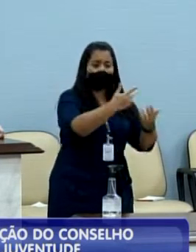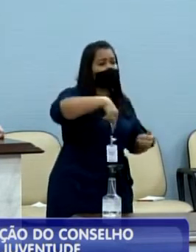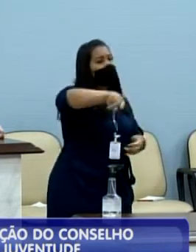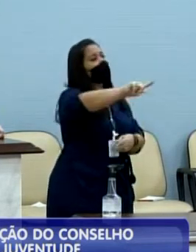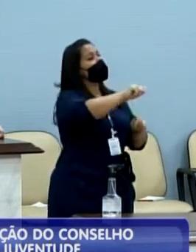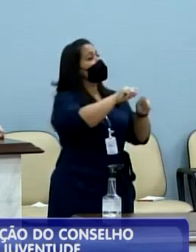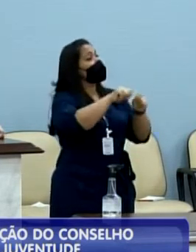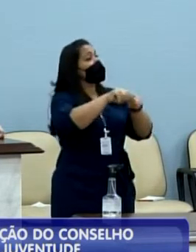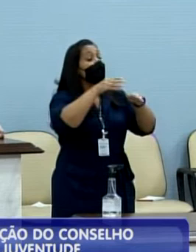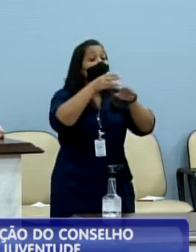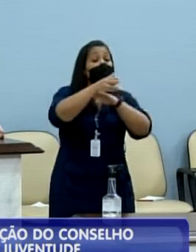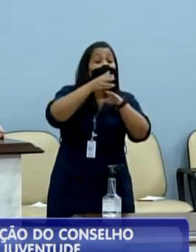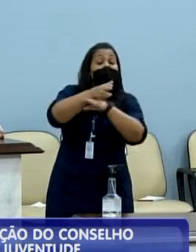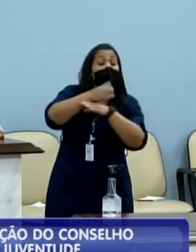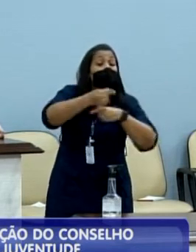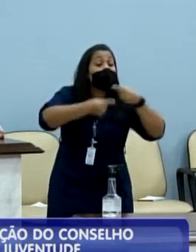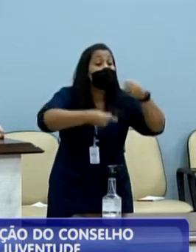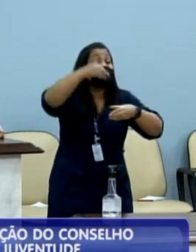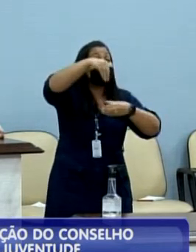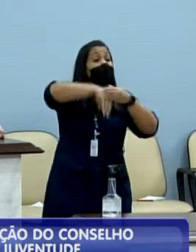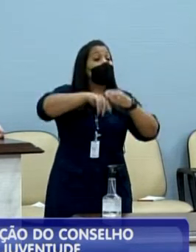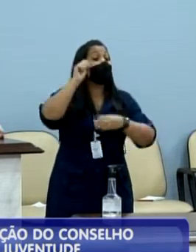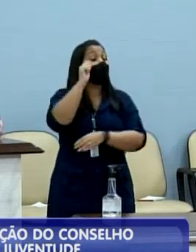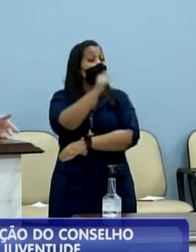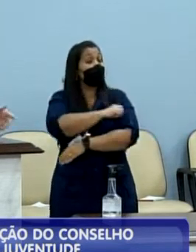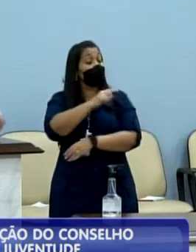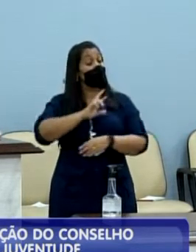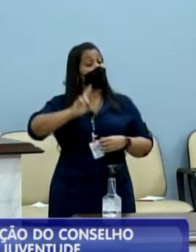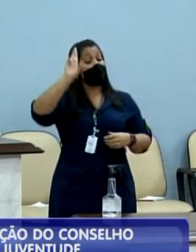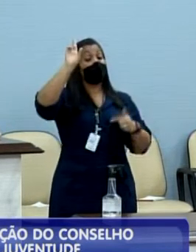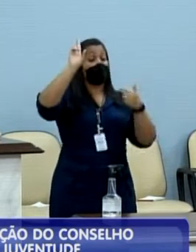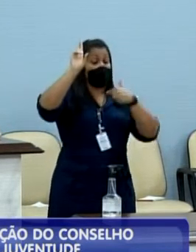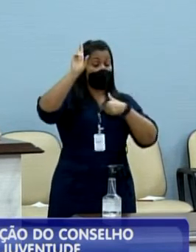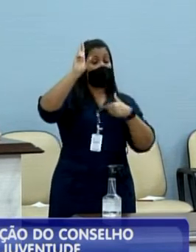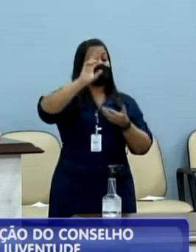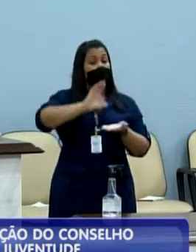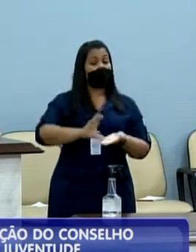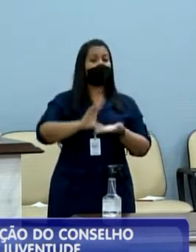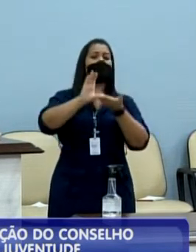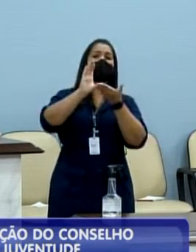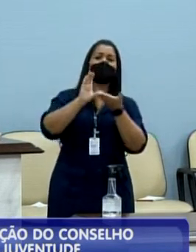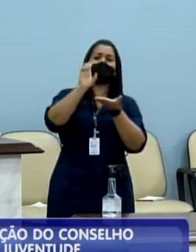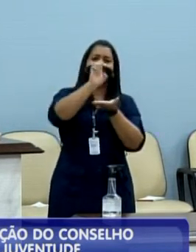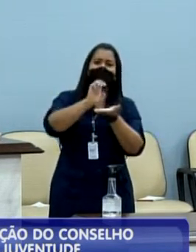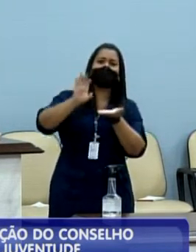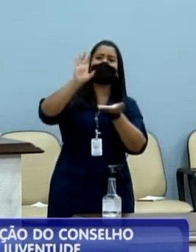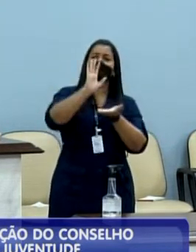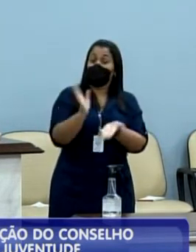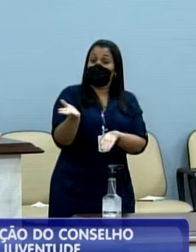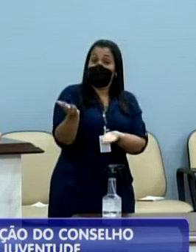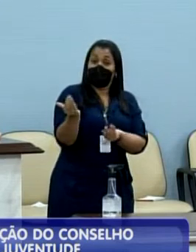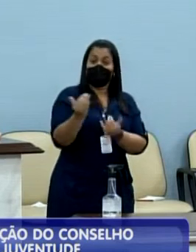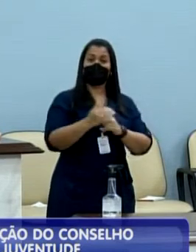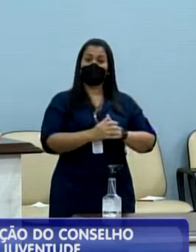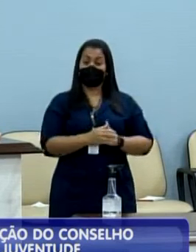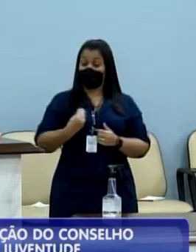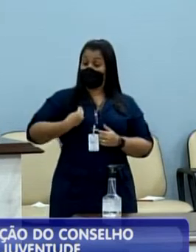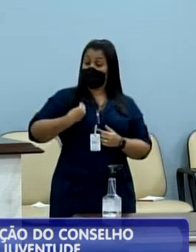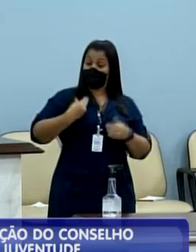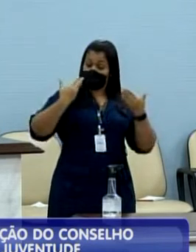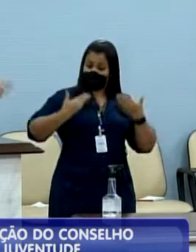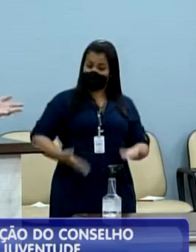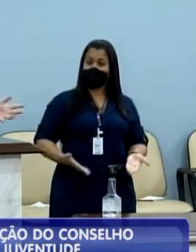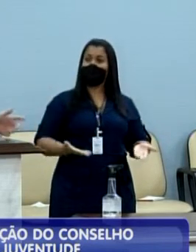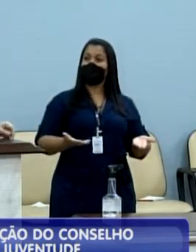participando da política rio-pretense, eu na posição de conselheiro estadual da juventude, estou aqui